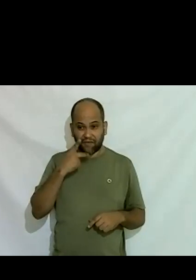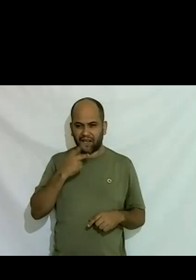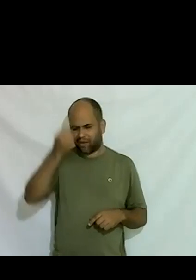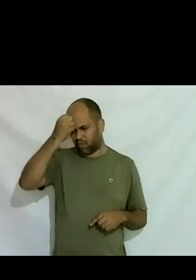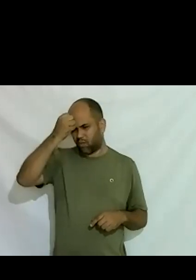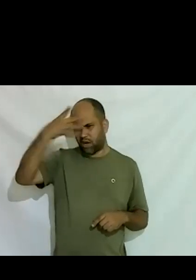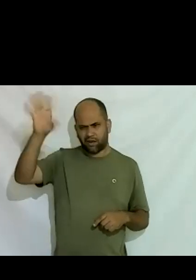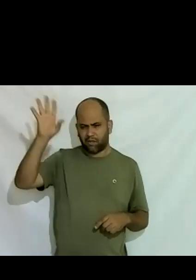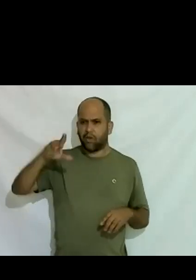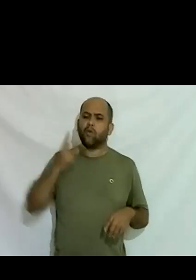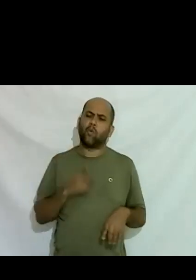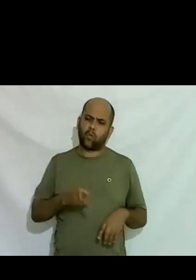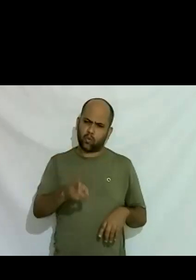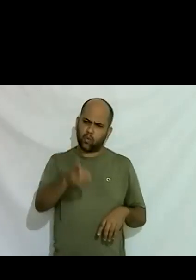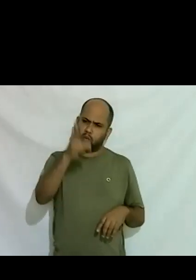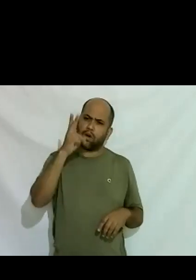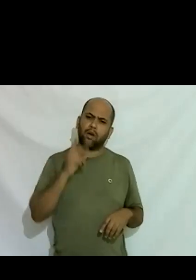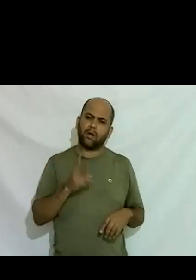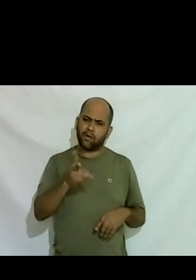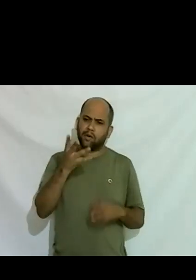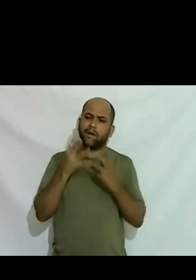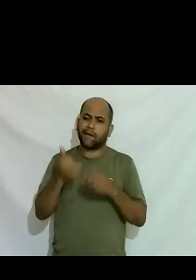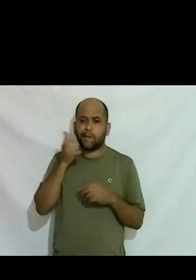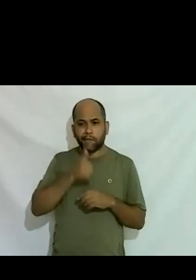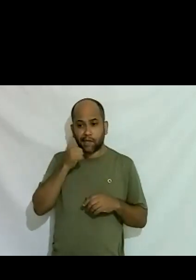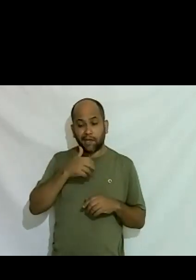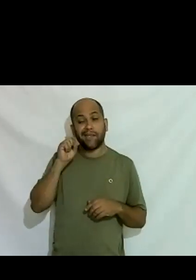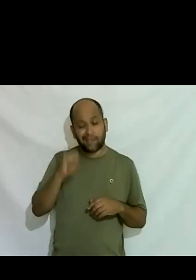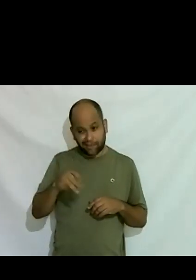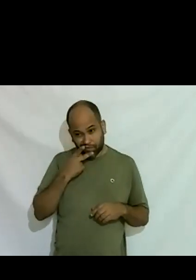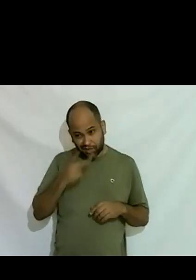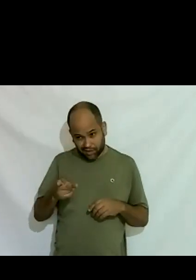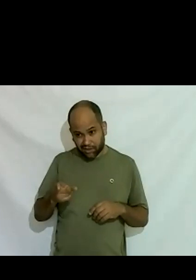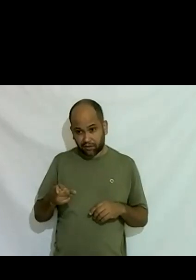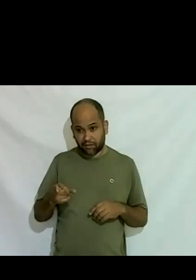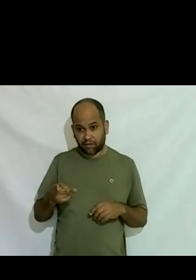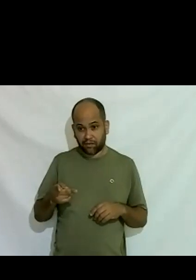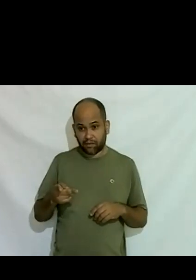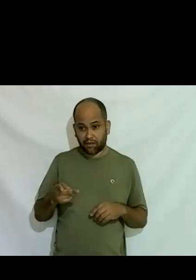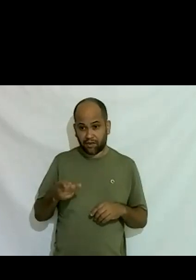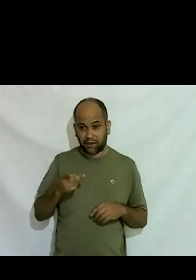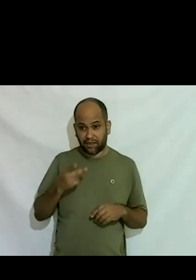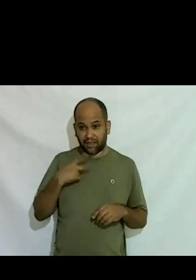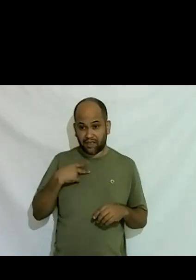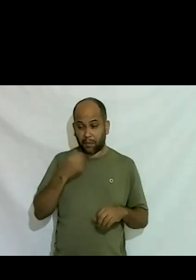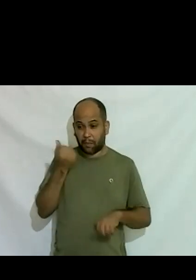eu vou continuar eu quero ser menina se eu tivesse feito isso e não tivesse parado